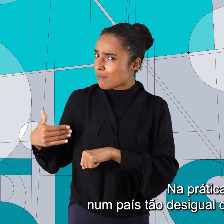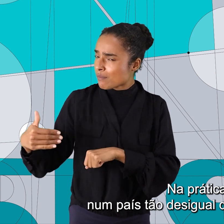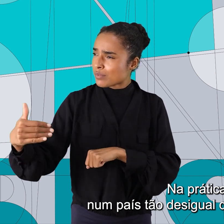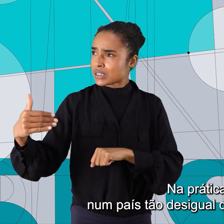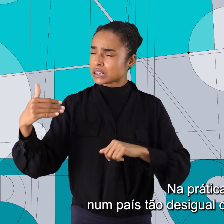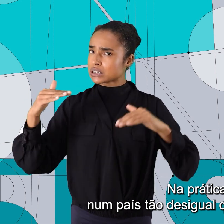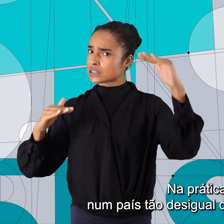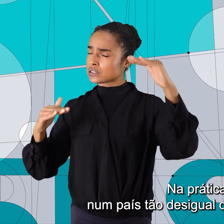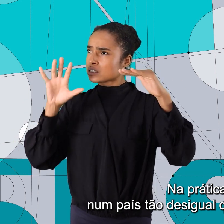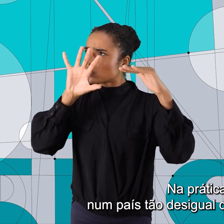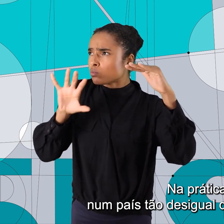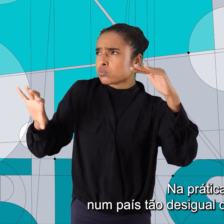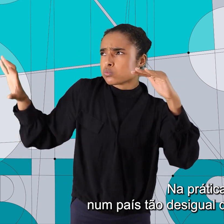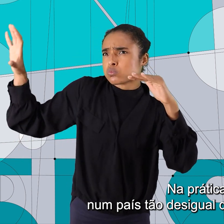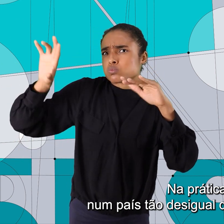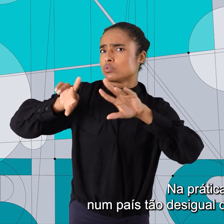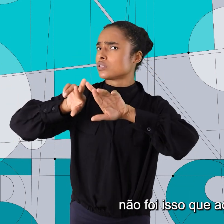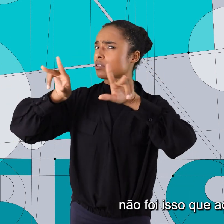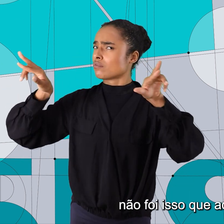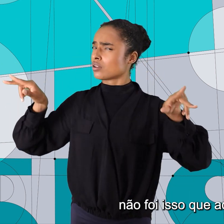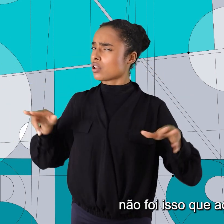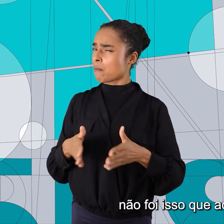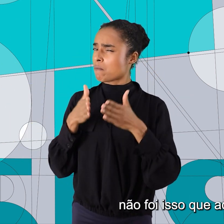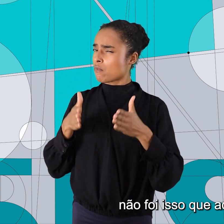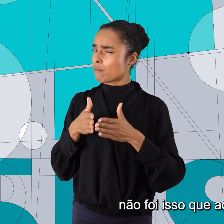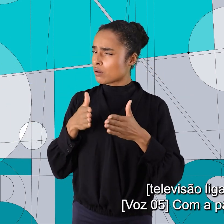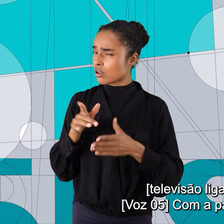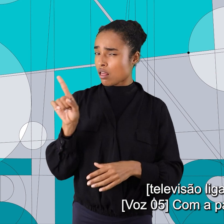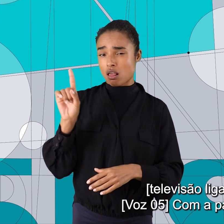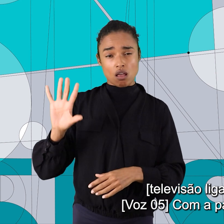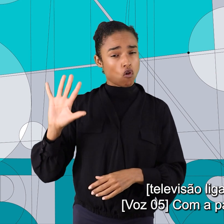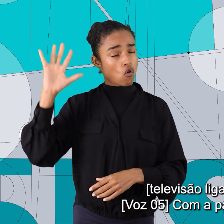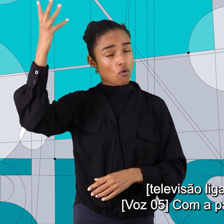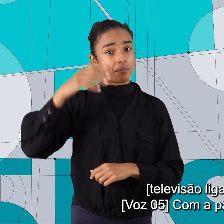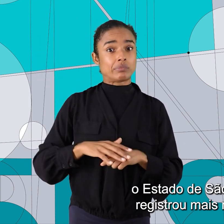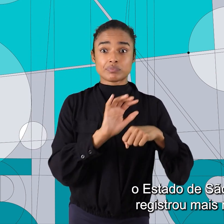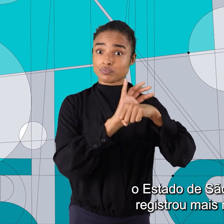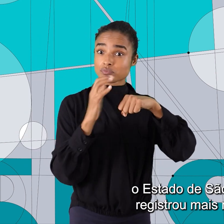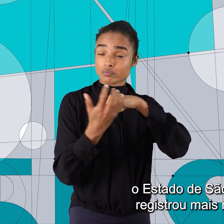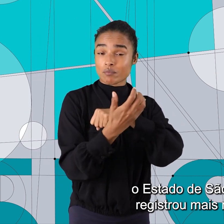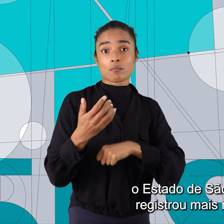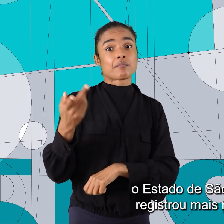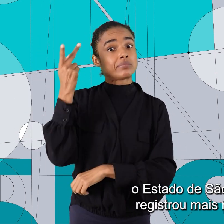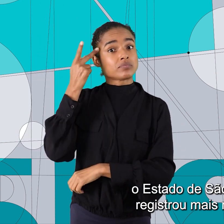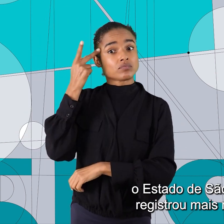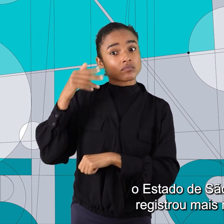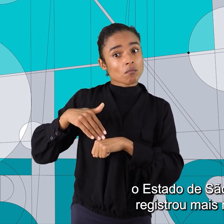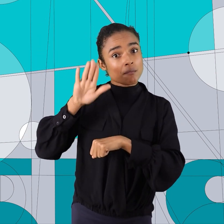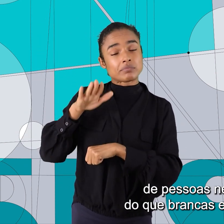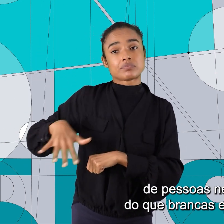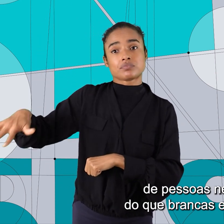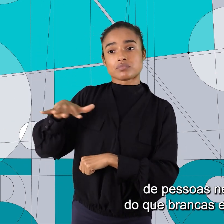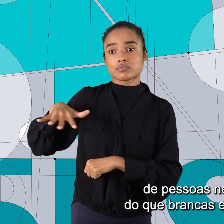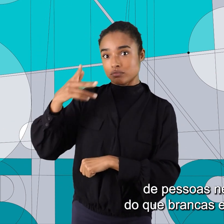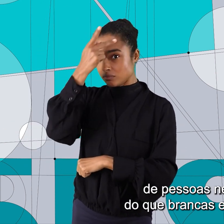num país tão desigual quanto o Brasil, não foi isso que aconteceu. Com a pandemia, o estado de São Paulo registrou mais